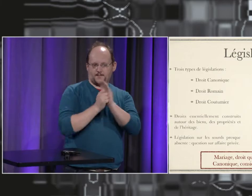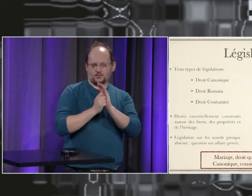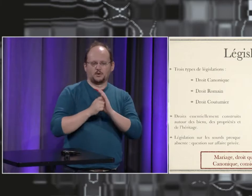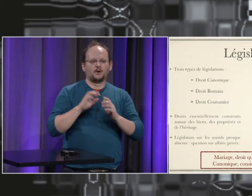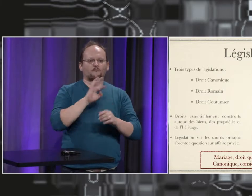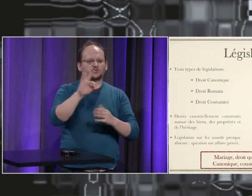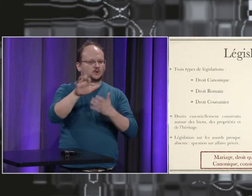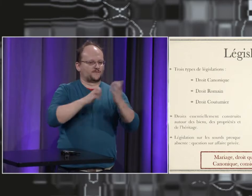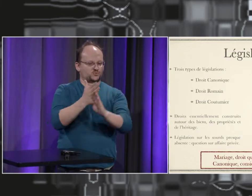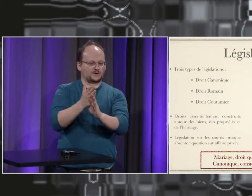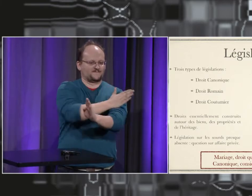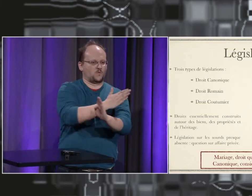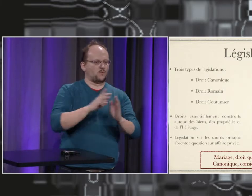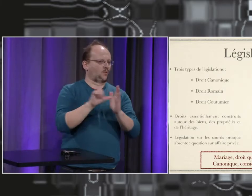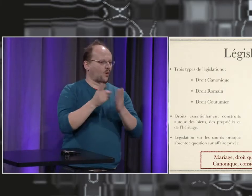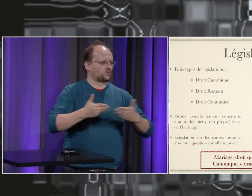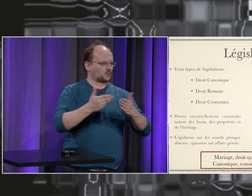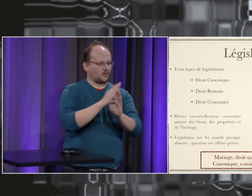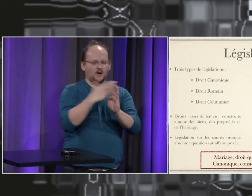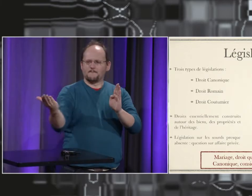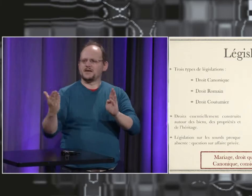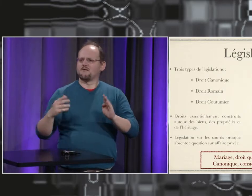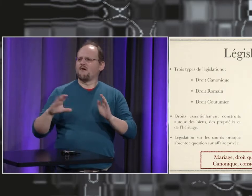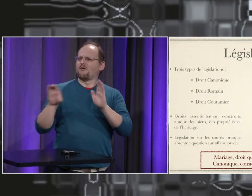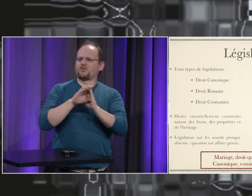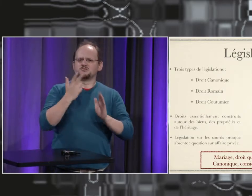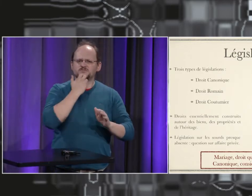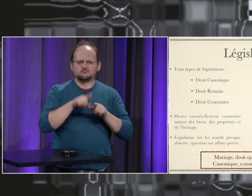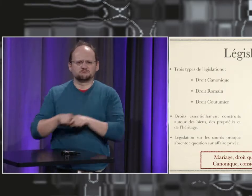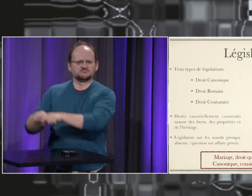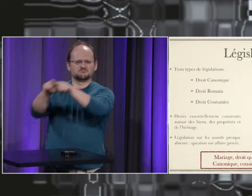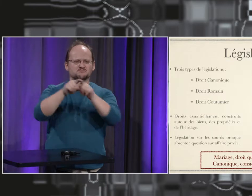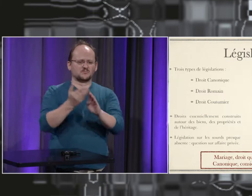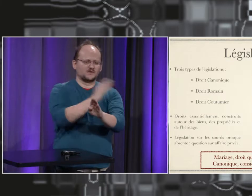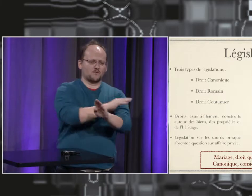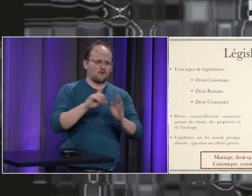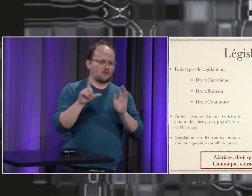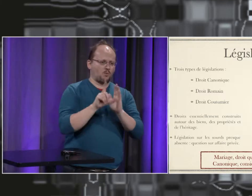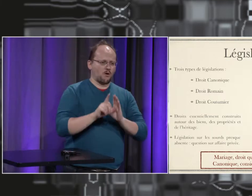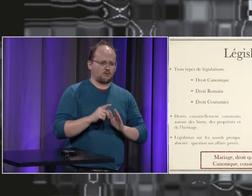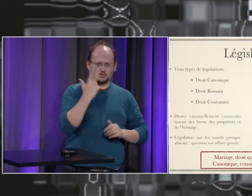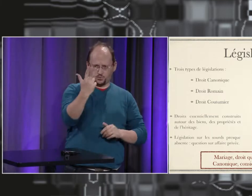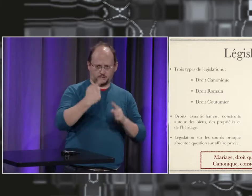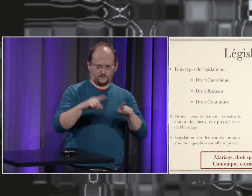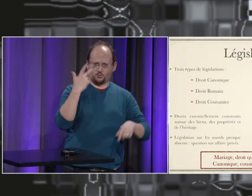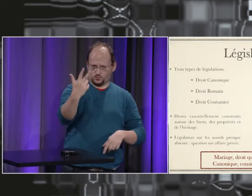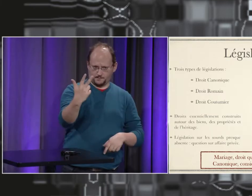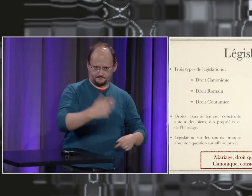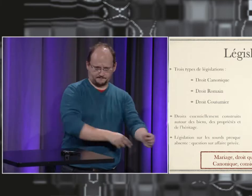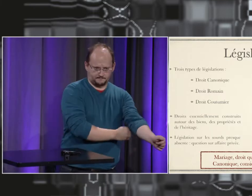en ce qui concerne la législation à l'époque donc avant la révolution française ensuite suite à la révolution française nous avions le